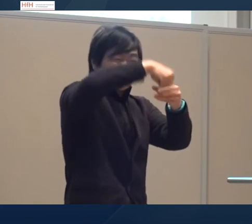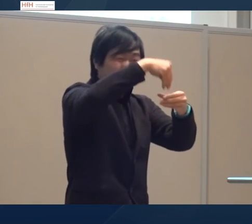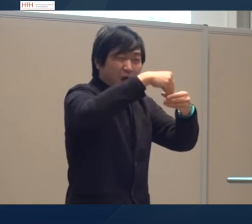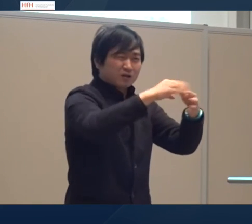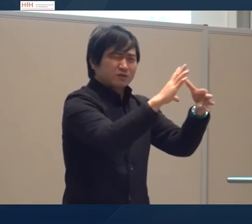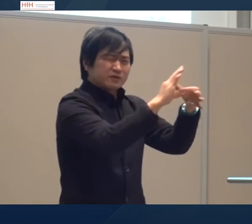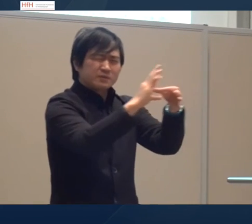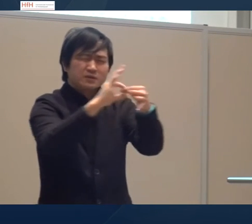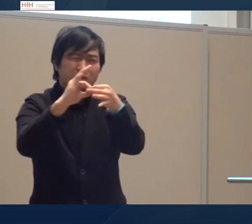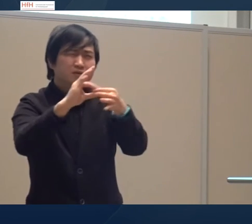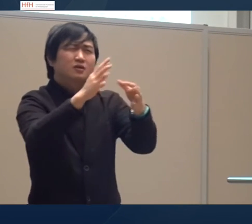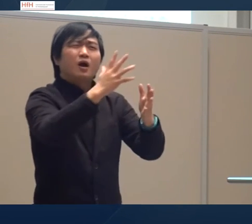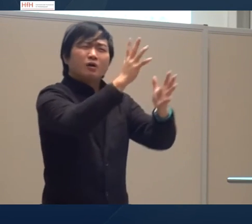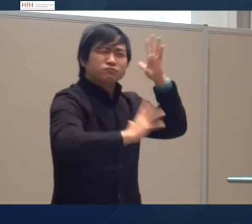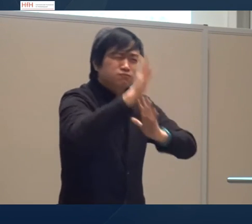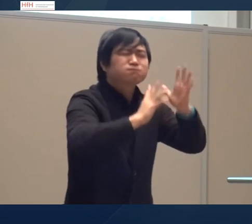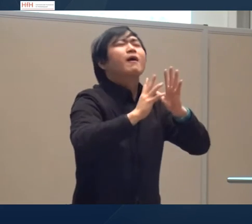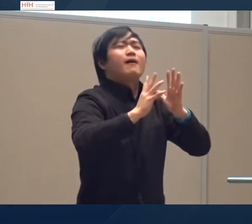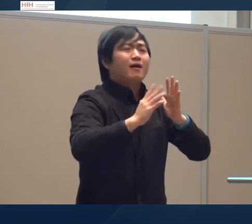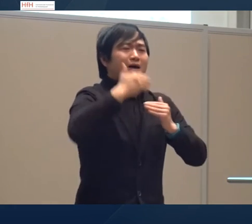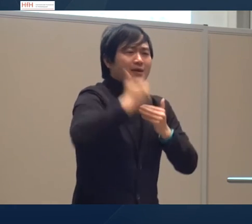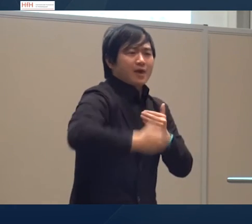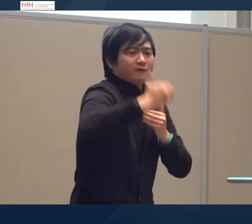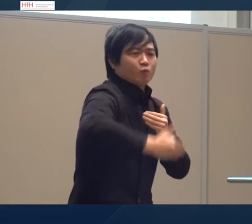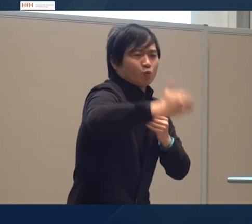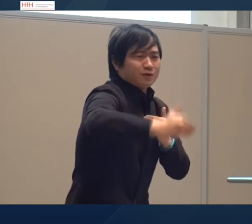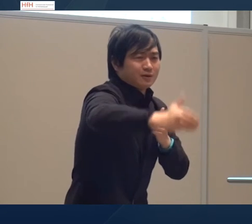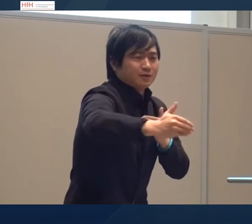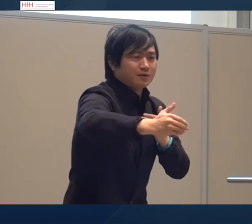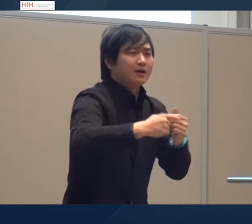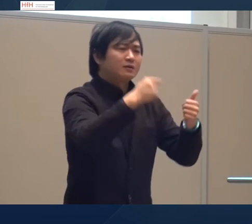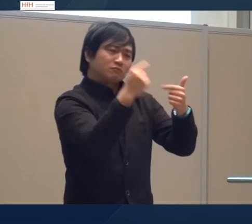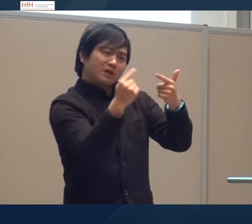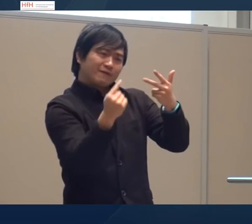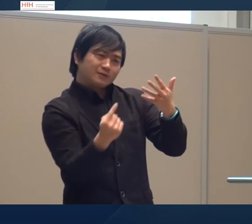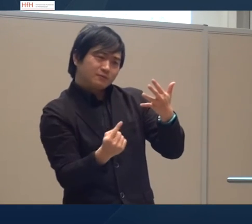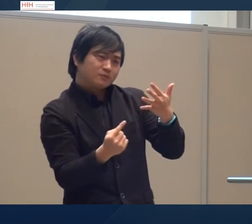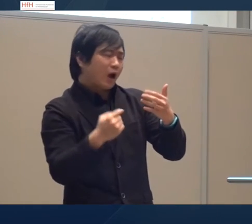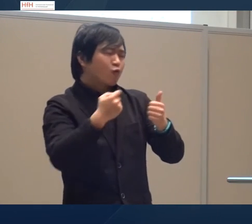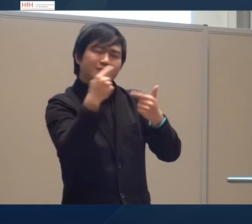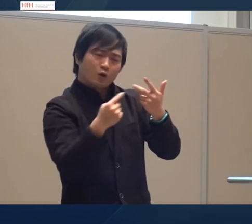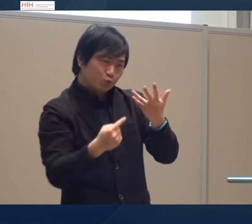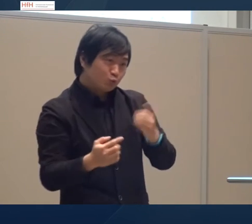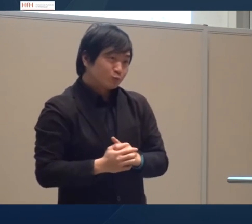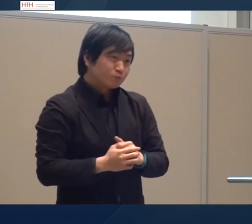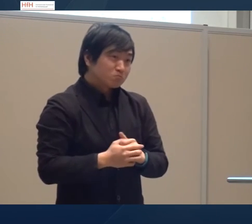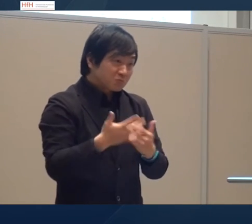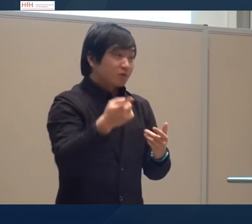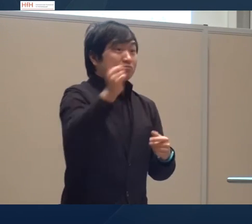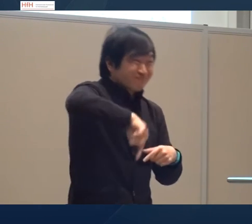der Zusammenhang und die Reihenfolge die sind auch ganz wichtig das wird durch die Aufzählung hergestellt